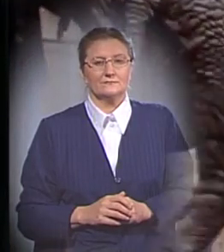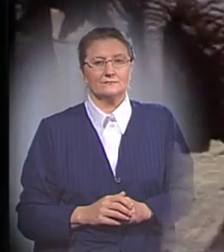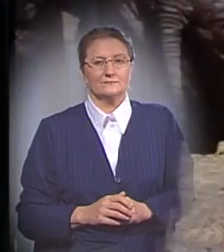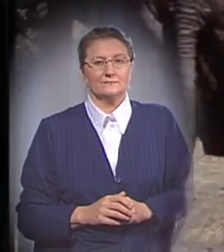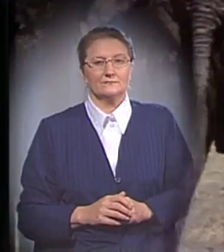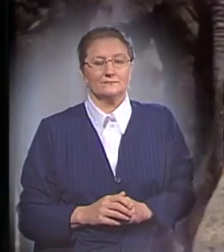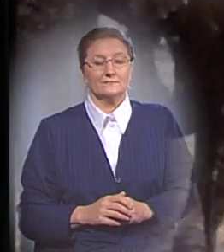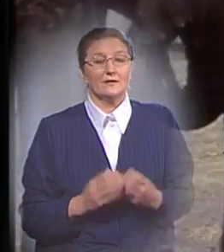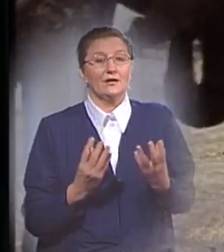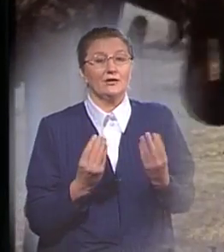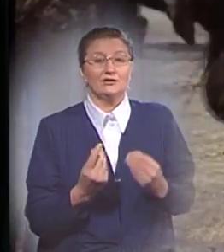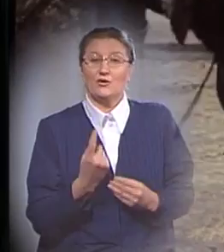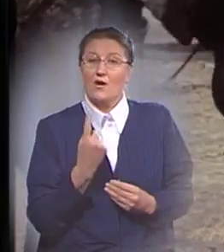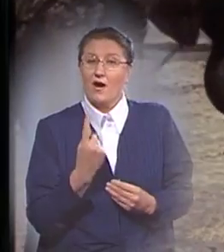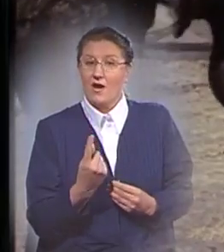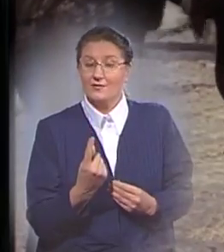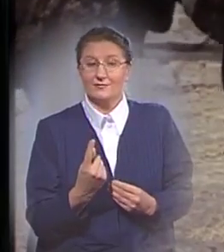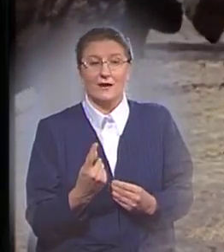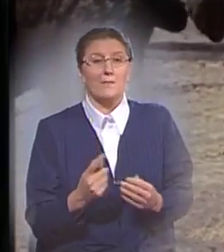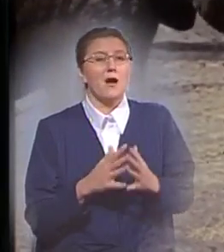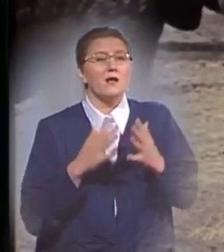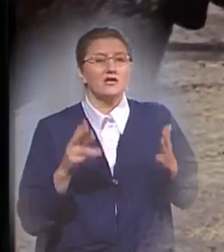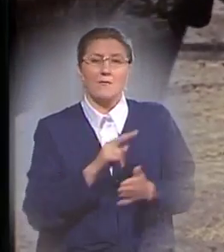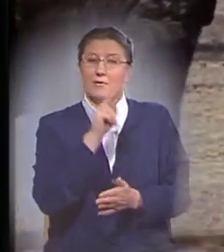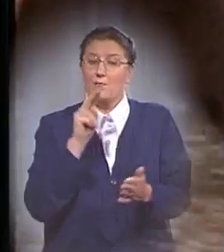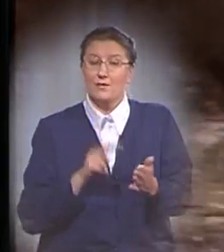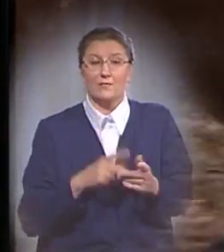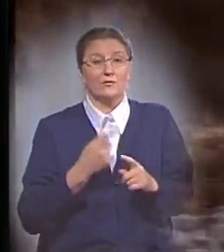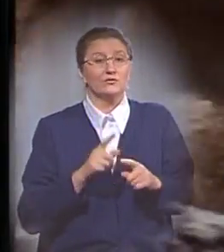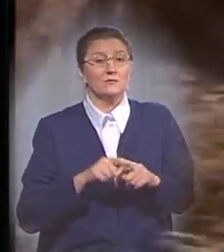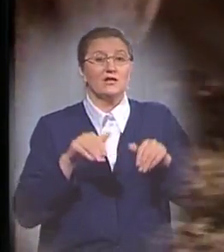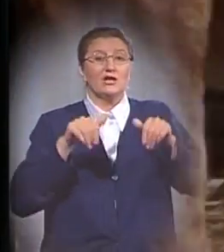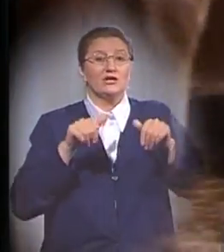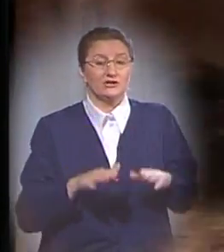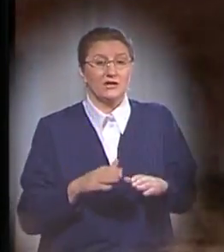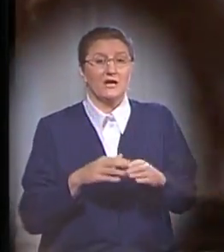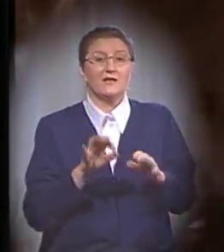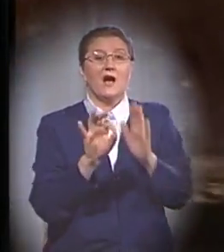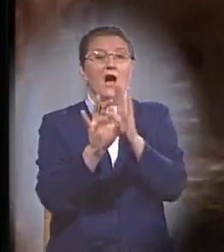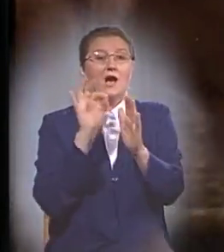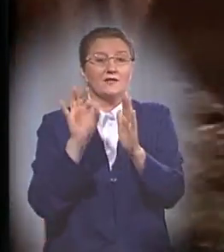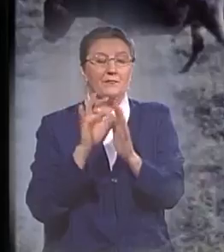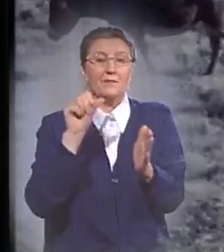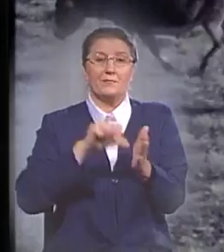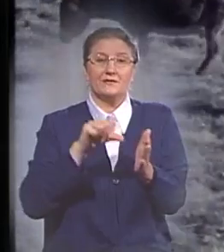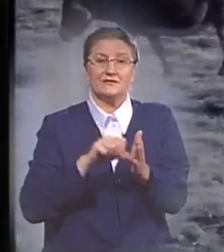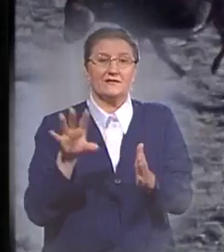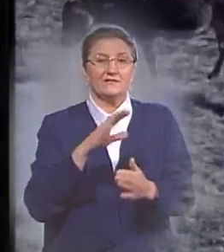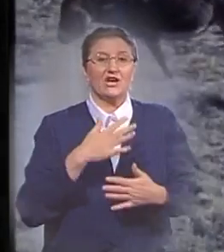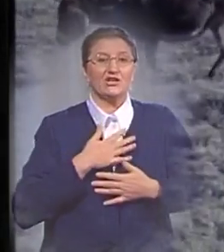Еще одна грандиозная проблема, которую надо было решить, это отобрать представителей всех дышащих воздухом